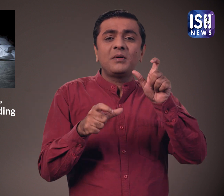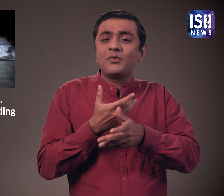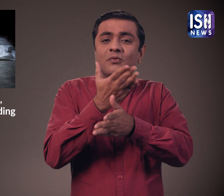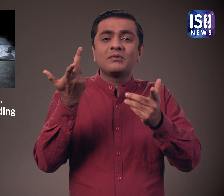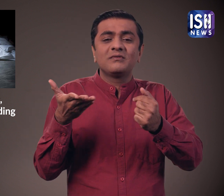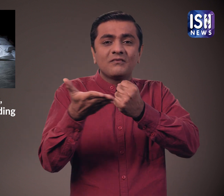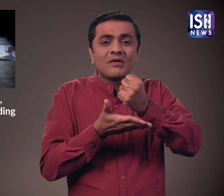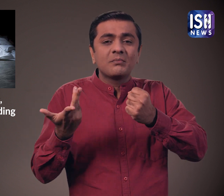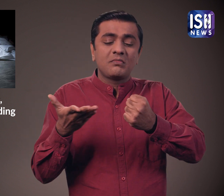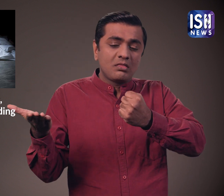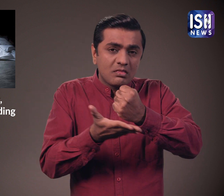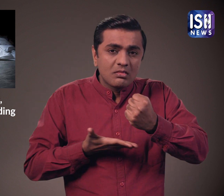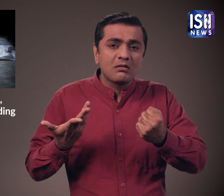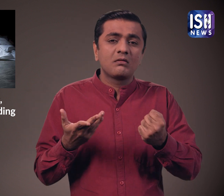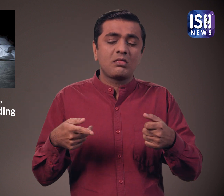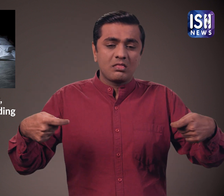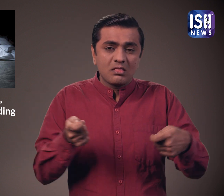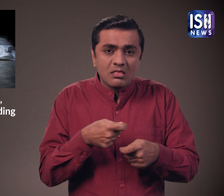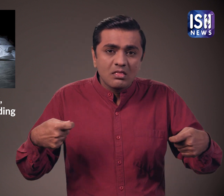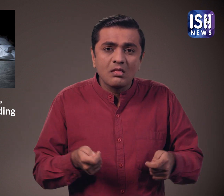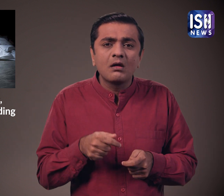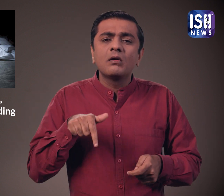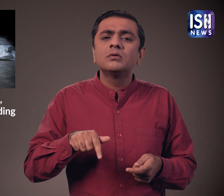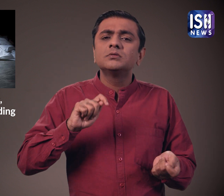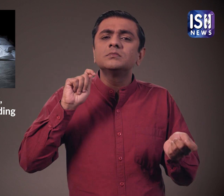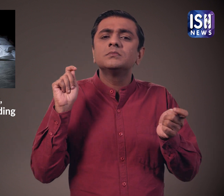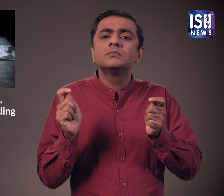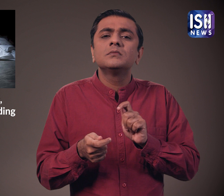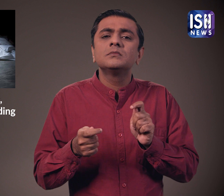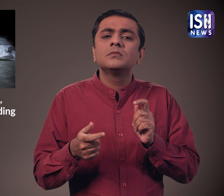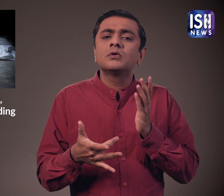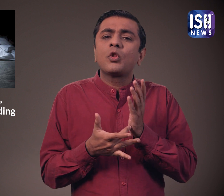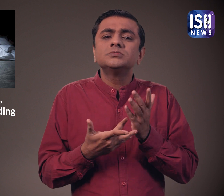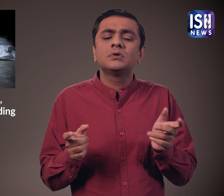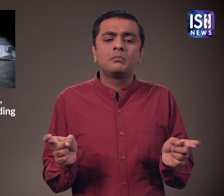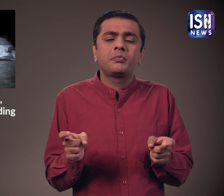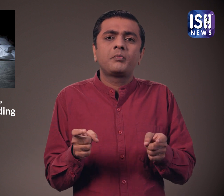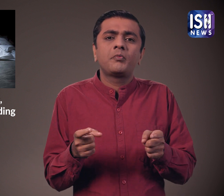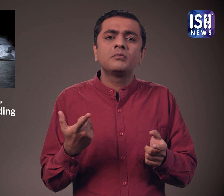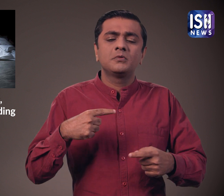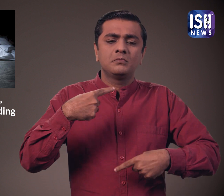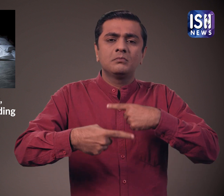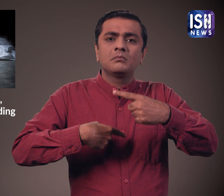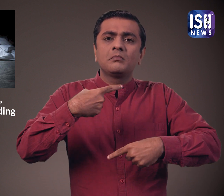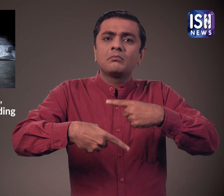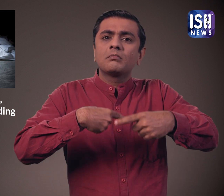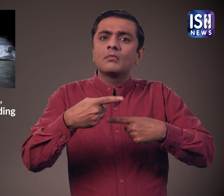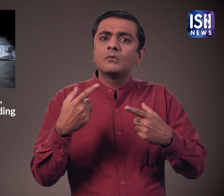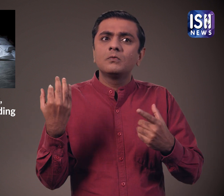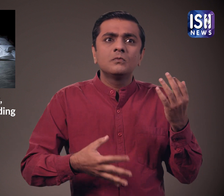पहले लोगों को हाथ से फसल काटनी पड़ती थी अब ट्राक्टर की मदद से ये कितना आसान हो गया है नवाचार